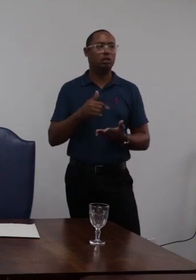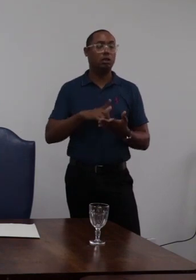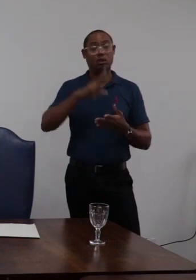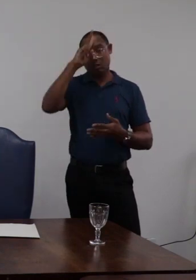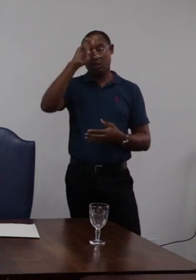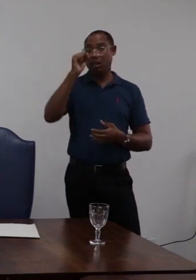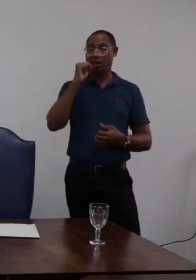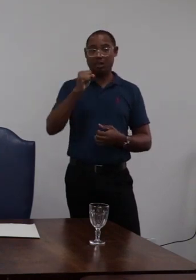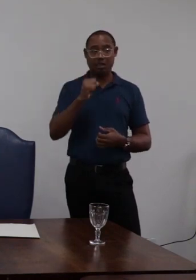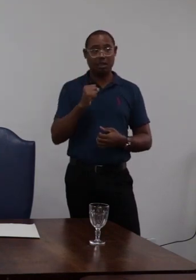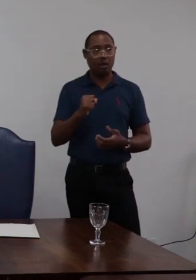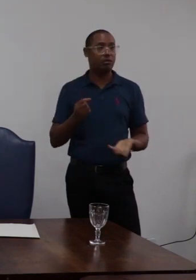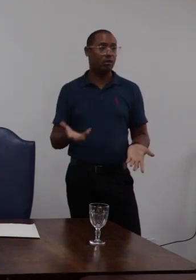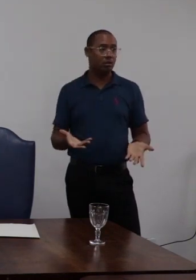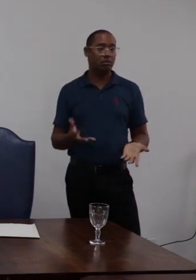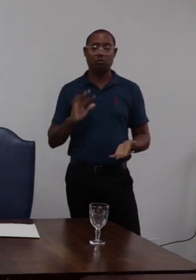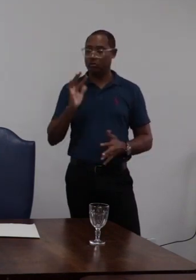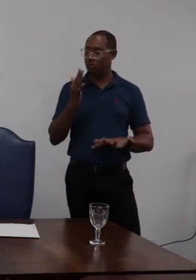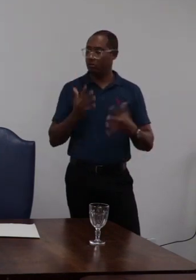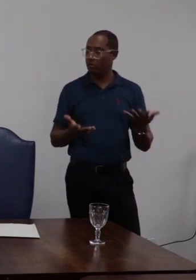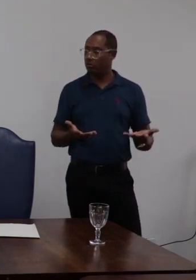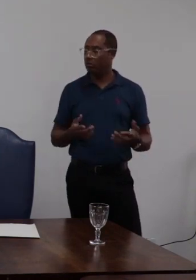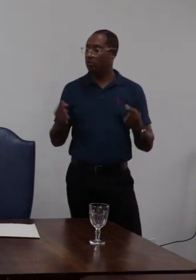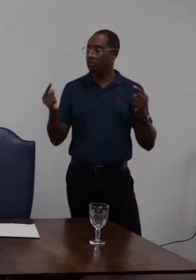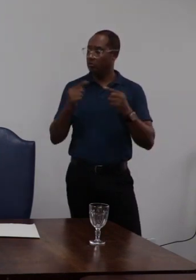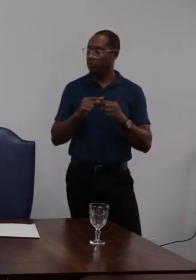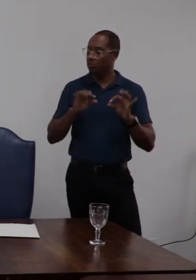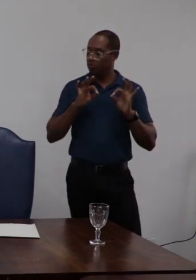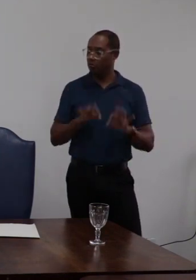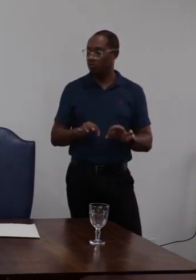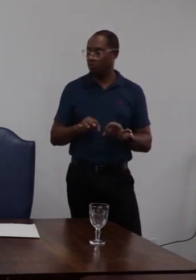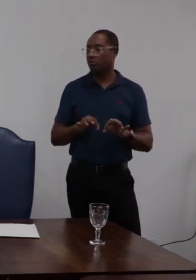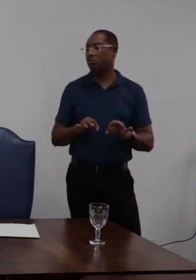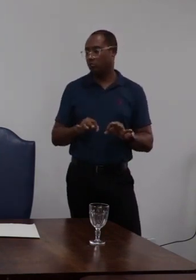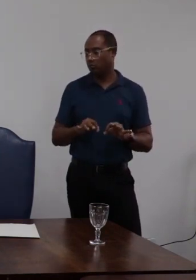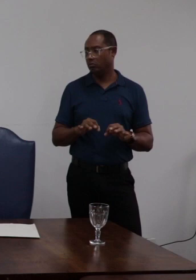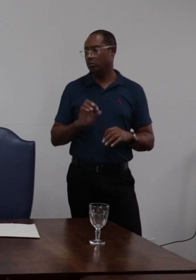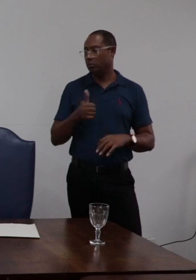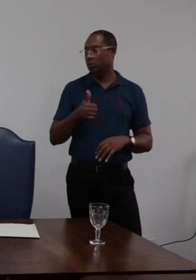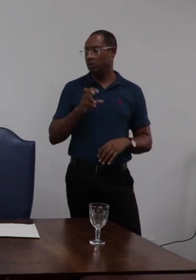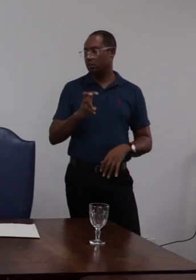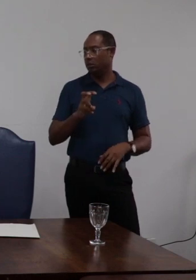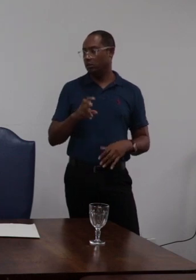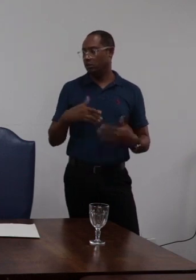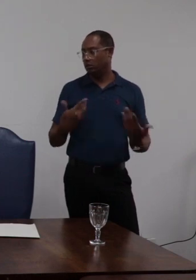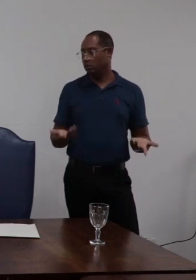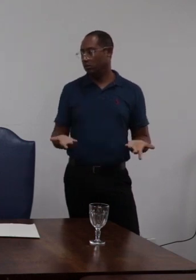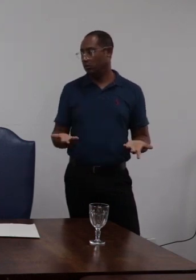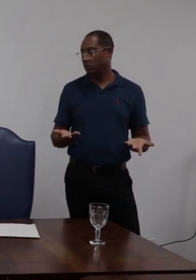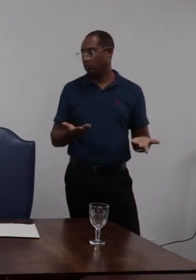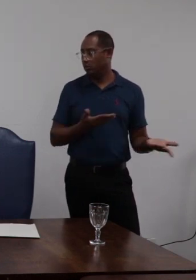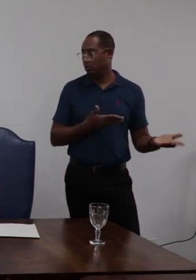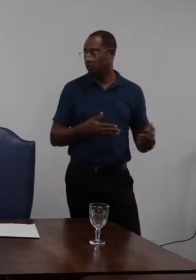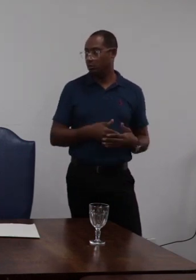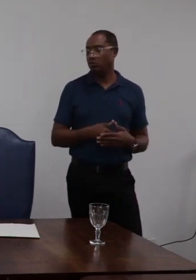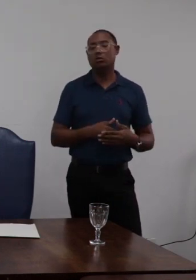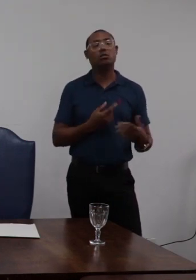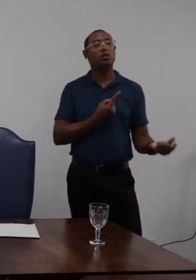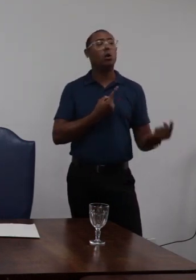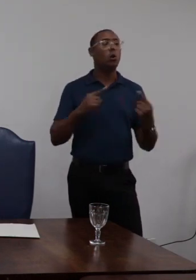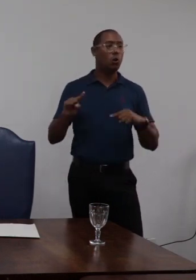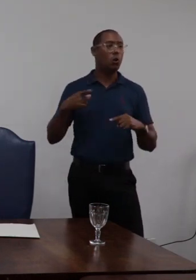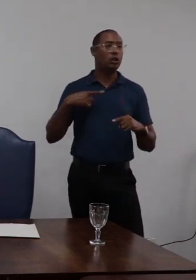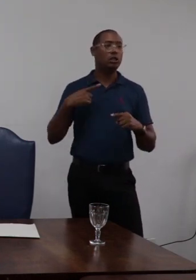gravidade dos fatos ocorridos aplicamos a penalidade de 15 dias o servidor interessado entrou no